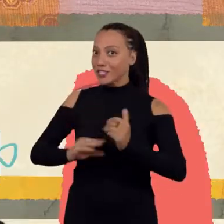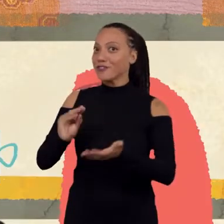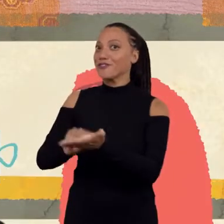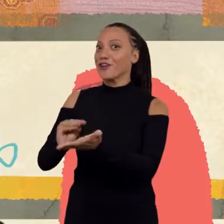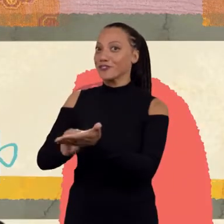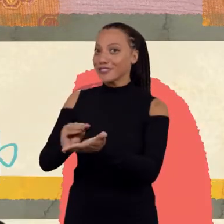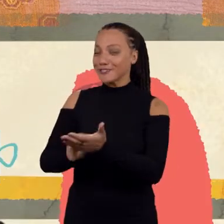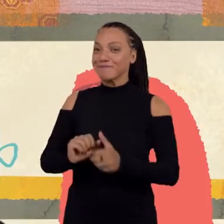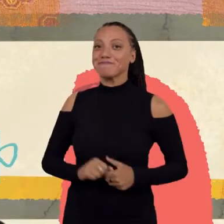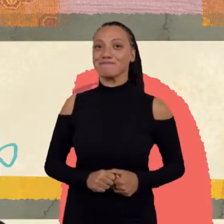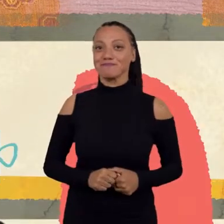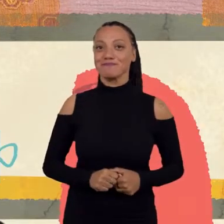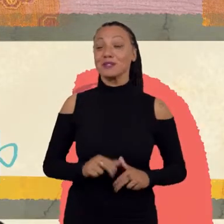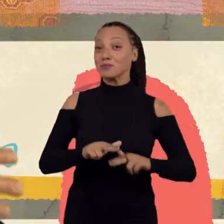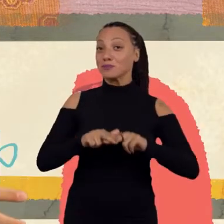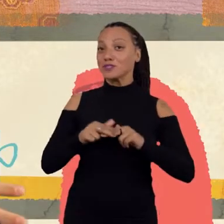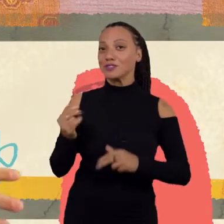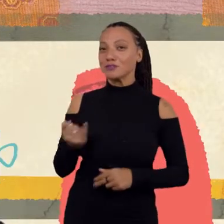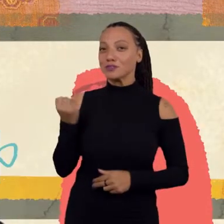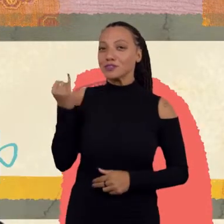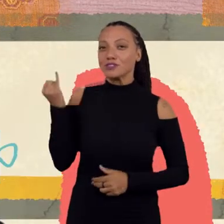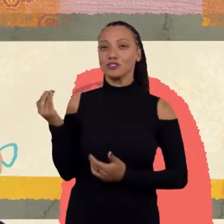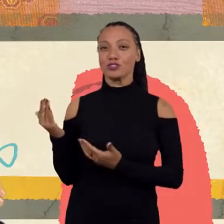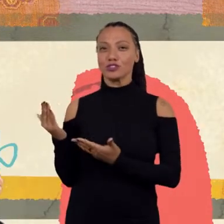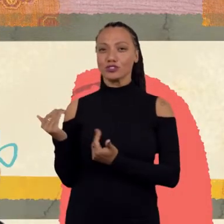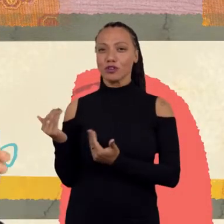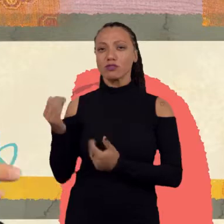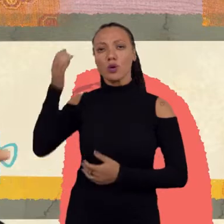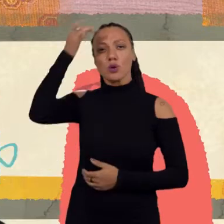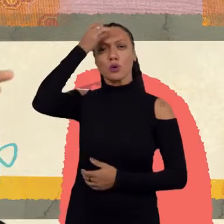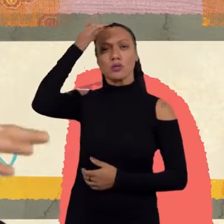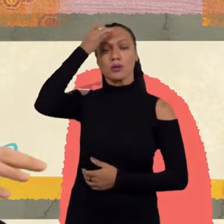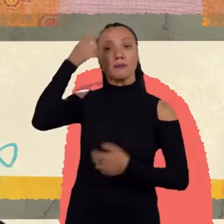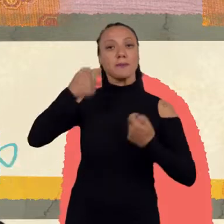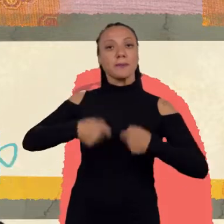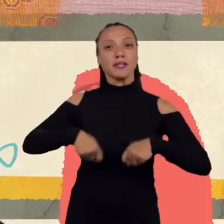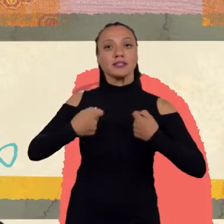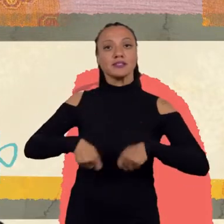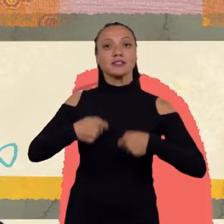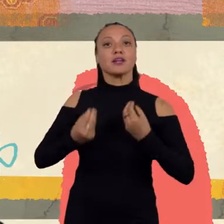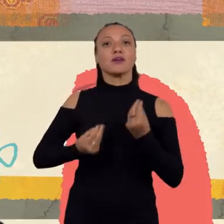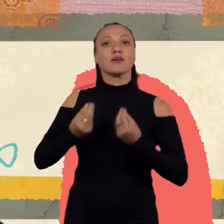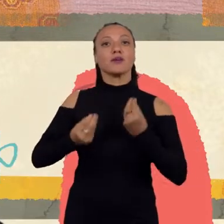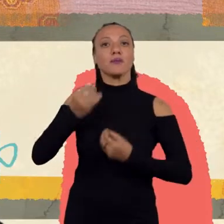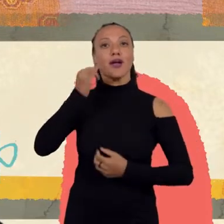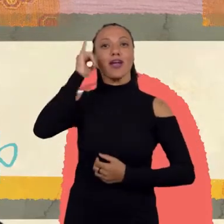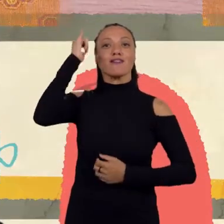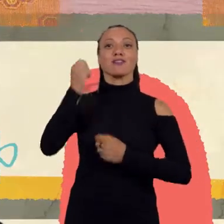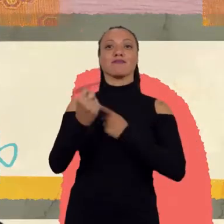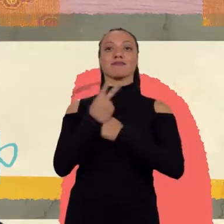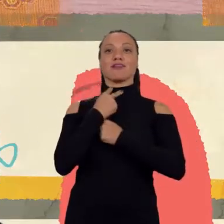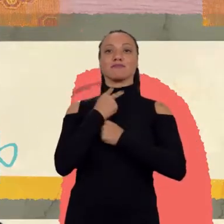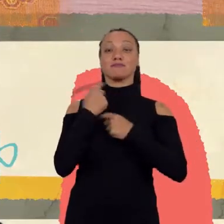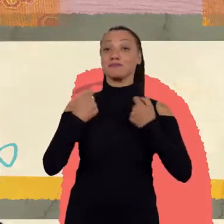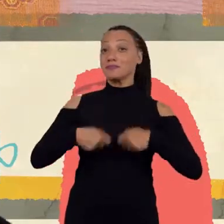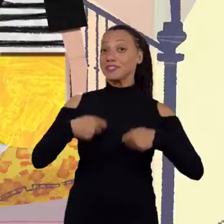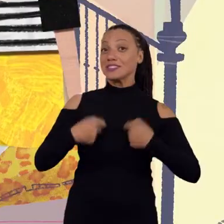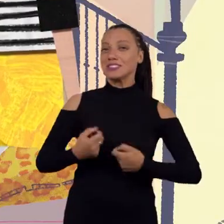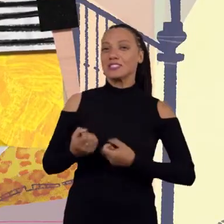importante que o adolescente passe a ter consciência de como se prevenir, passe a ter informação qualificada para